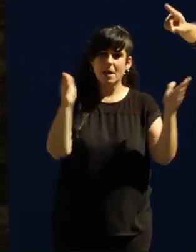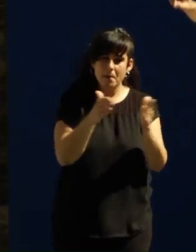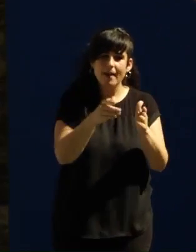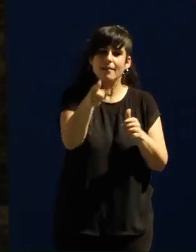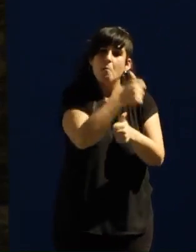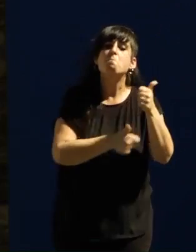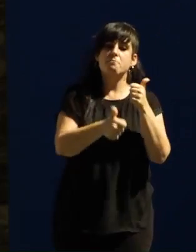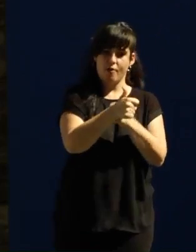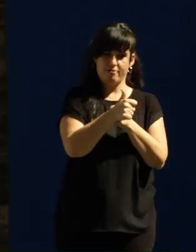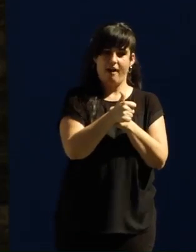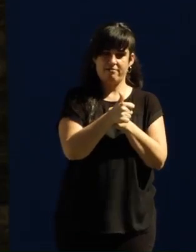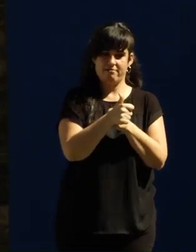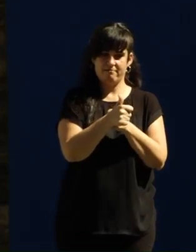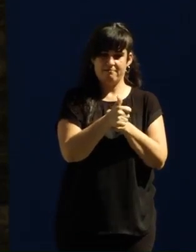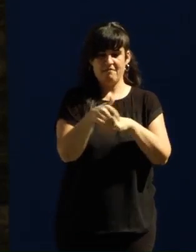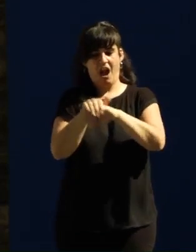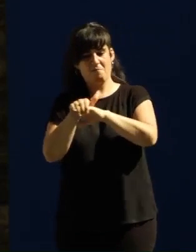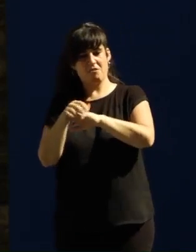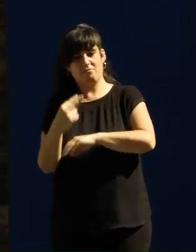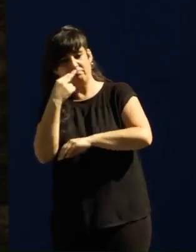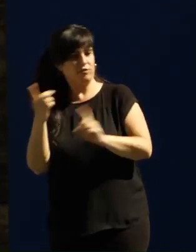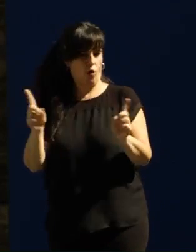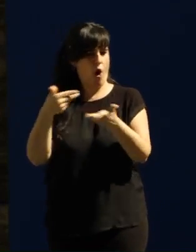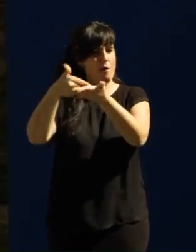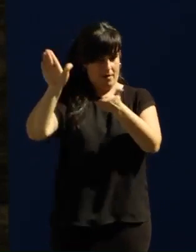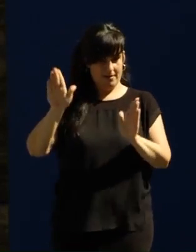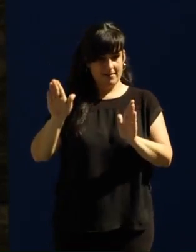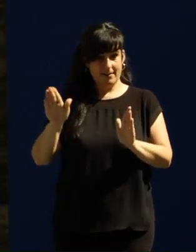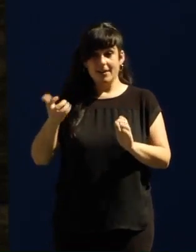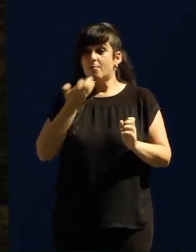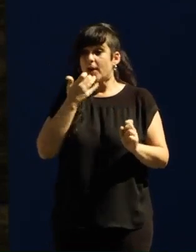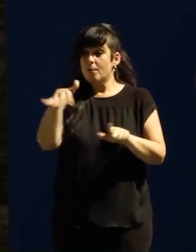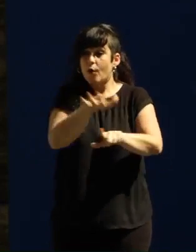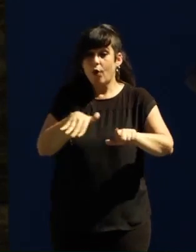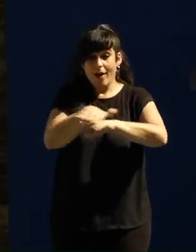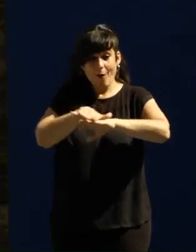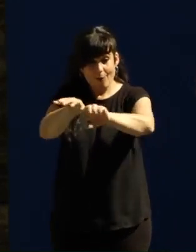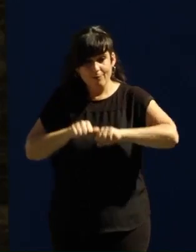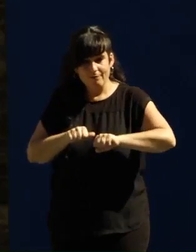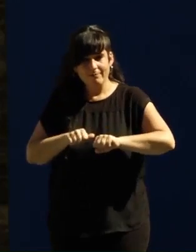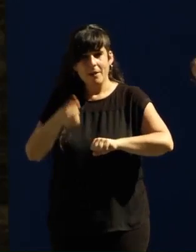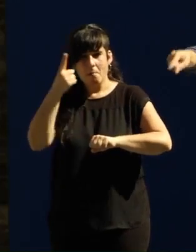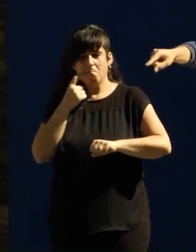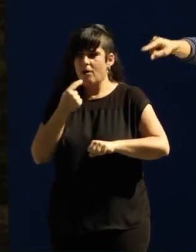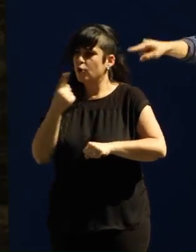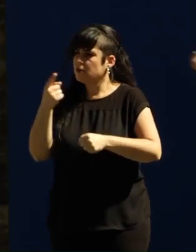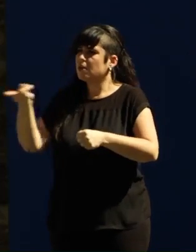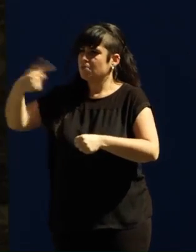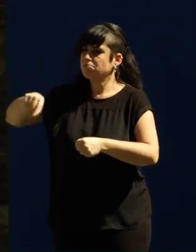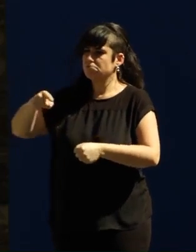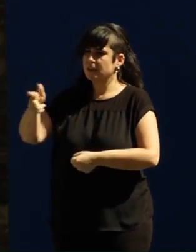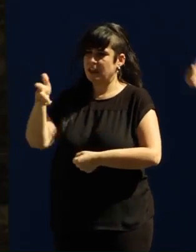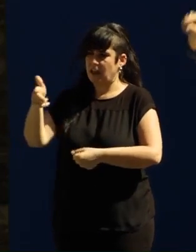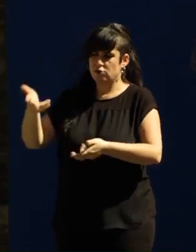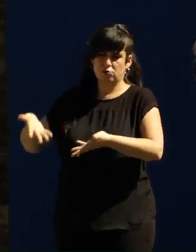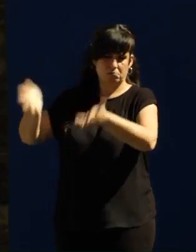trabajadores, no en los pelotazos con los amigos. Allí donde gobernamos, a los bancos se les dice todo el derecho del mundo a hacer negocios, pero a cumplir como